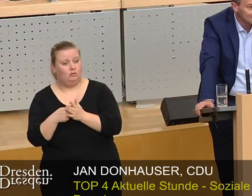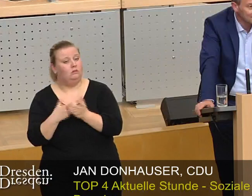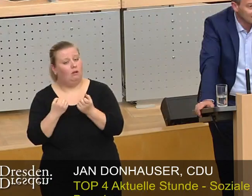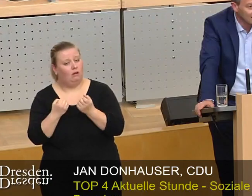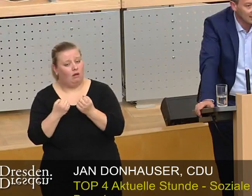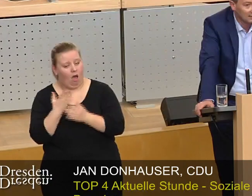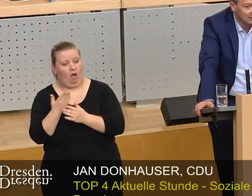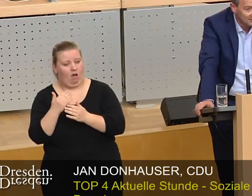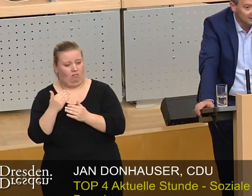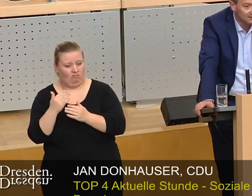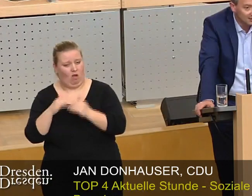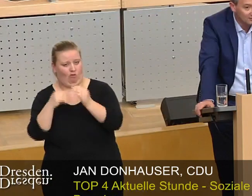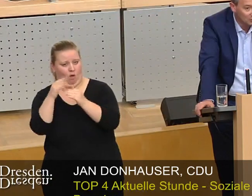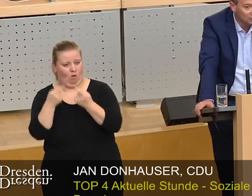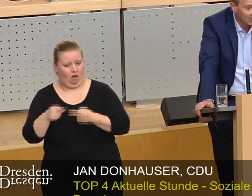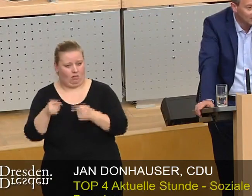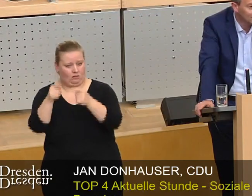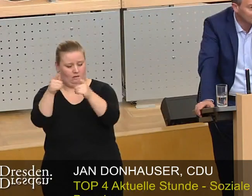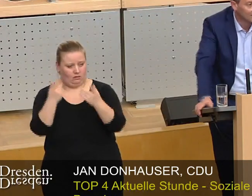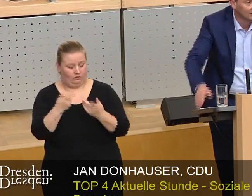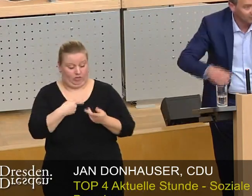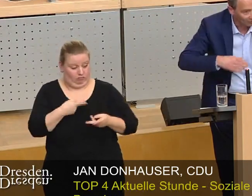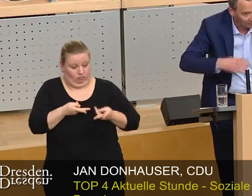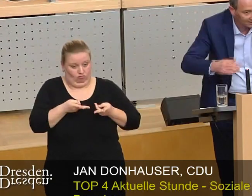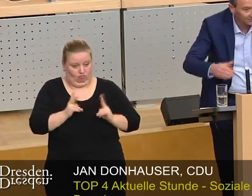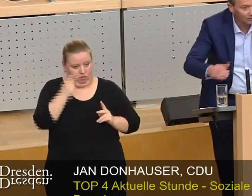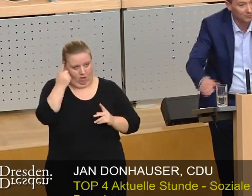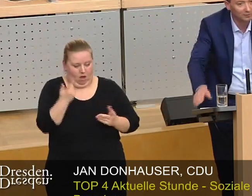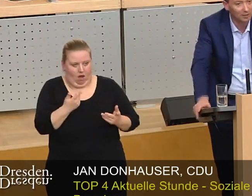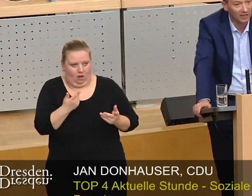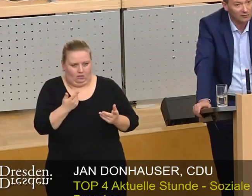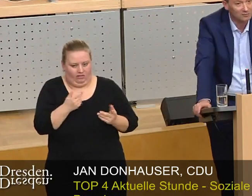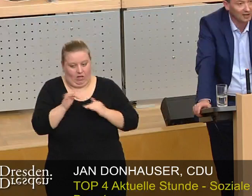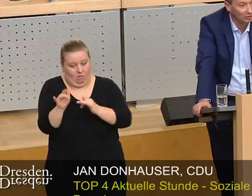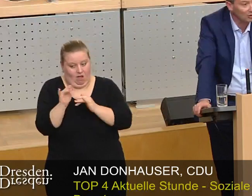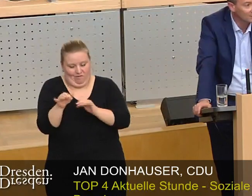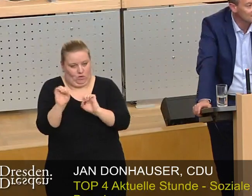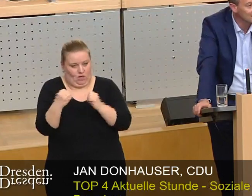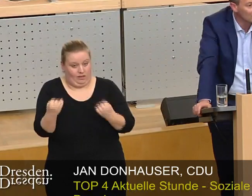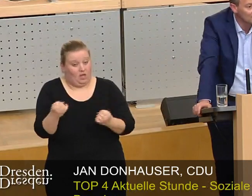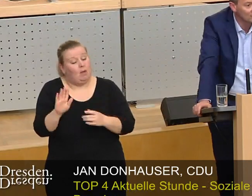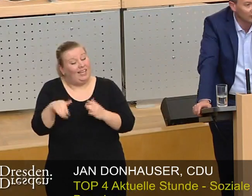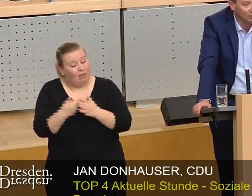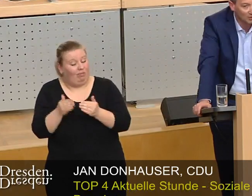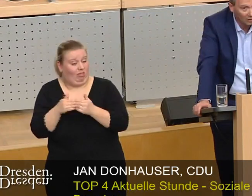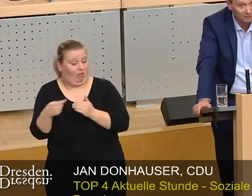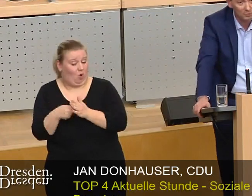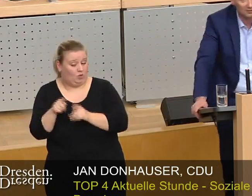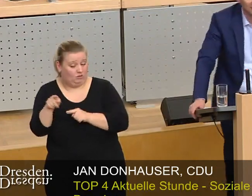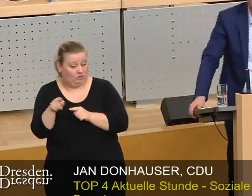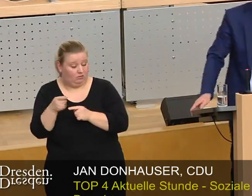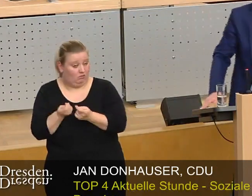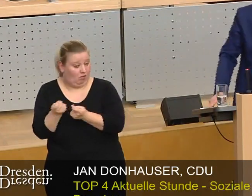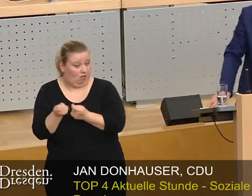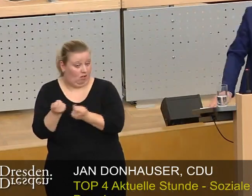zusammengesetzt und sind nicht durch den Stadtrat oder viele nicht unmittelbar beeinflusst, doch gibt es Nebenkosten, wo wir durchaus